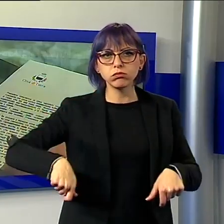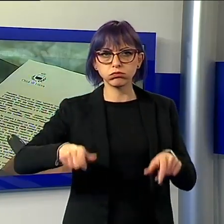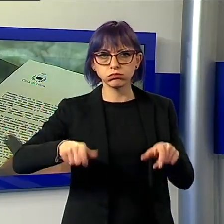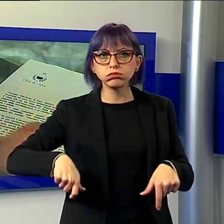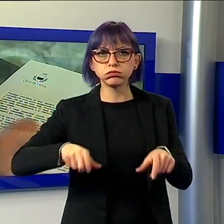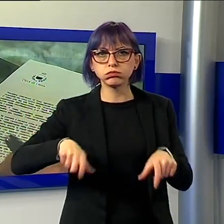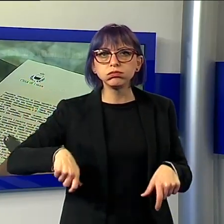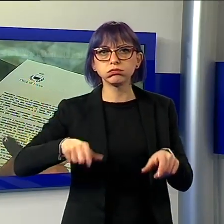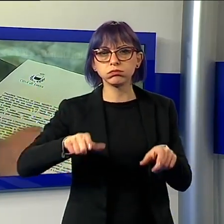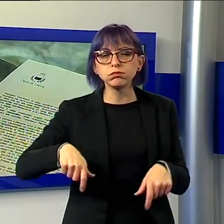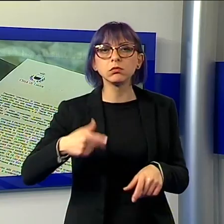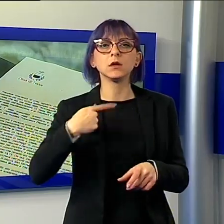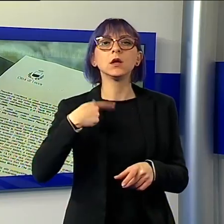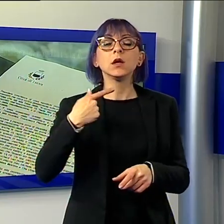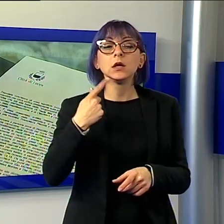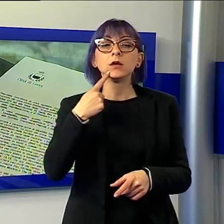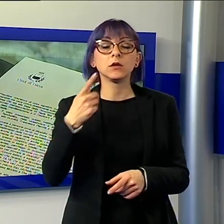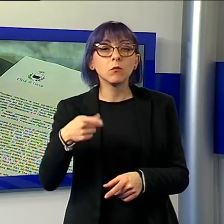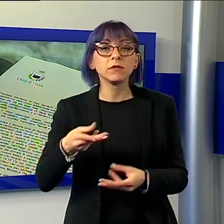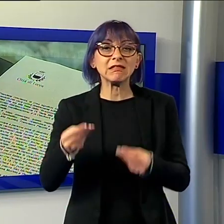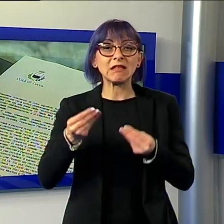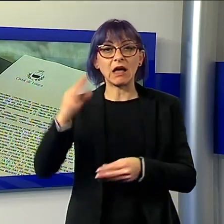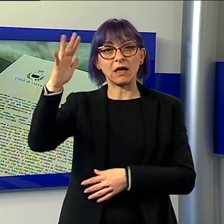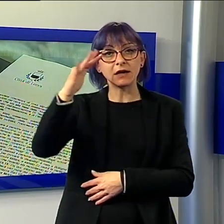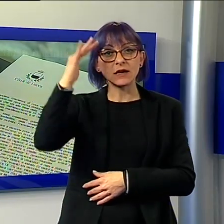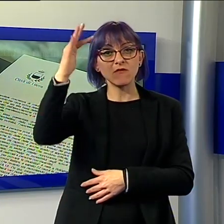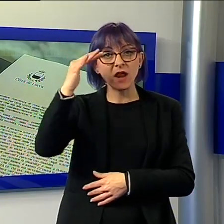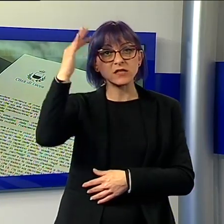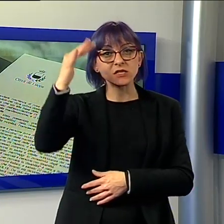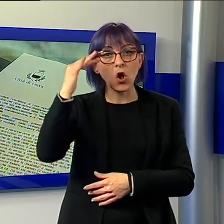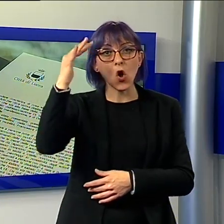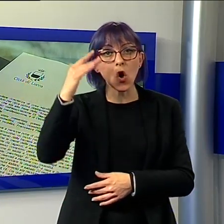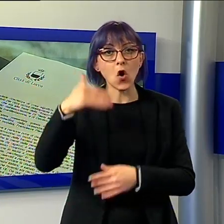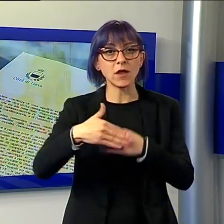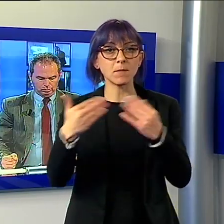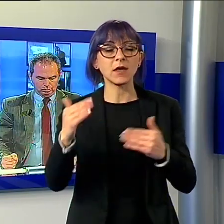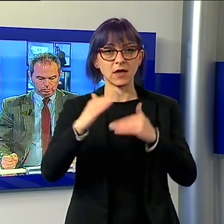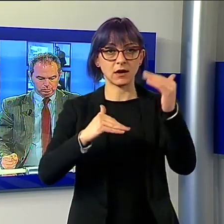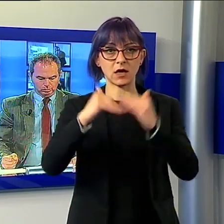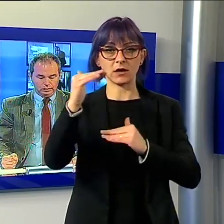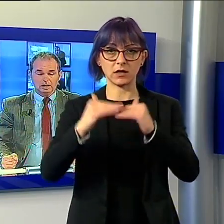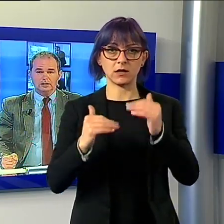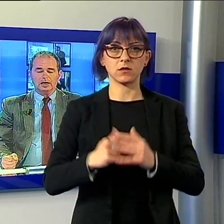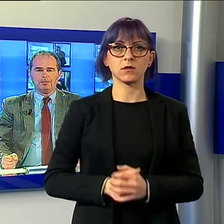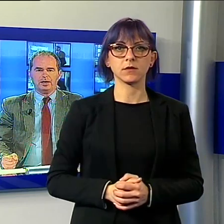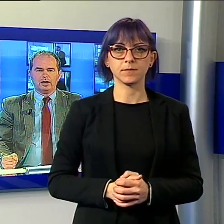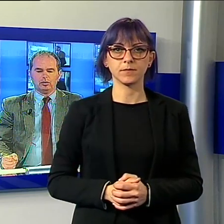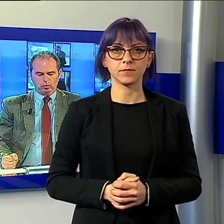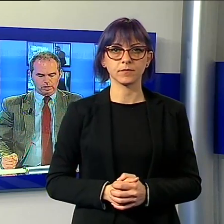necessità di rendere più accessibili le città e in un certo senso anche le menti delle persone. Sempre a Lucca